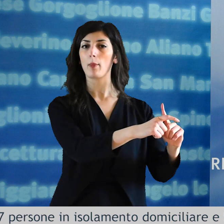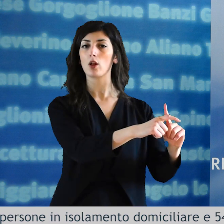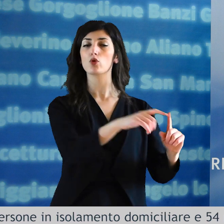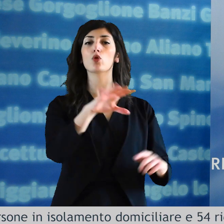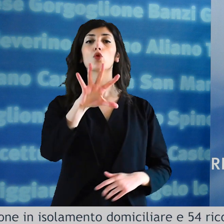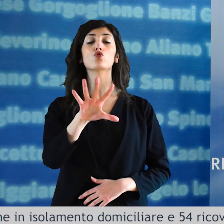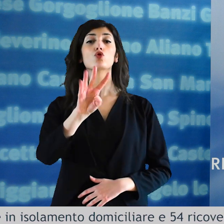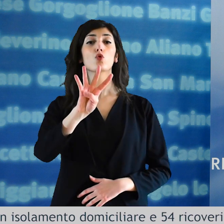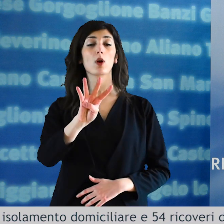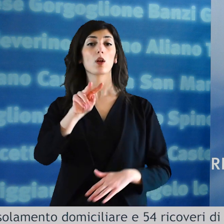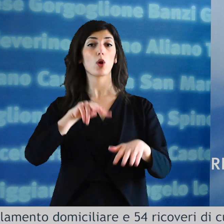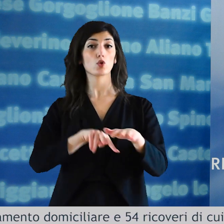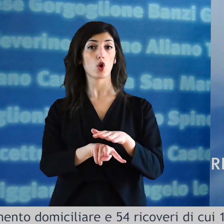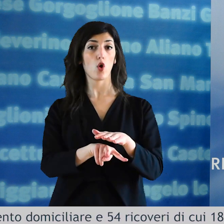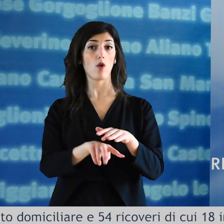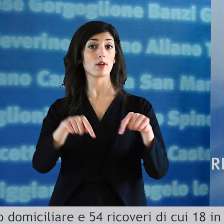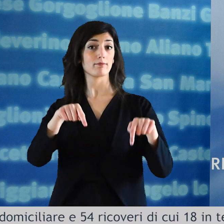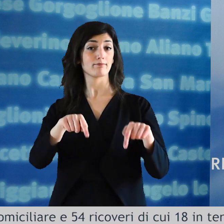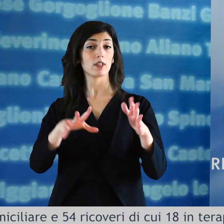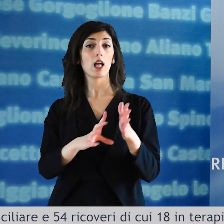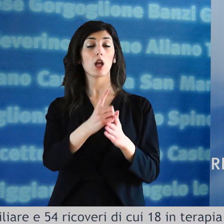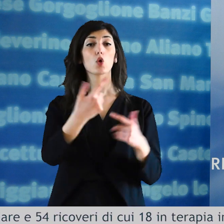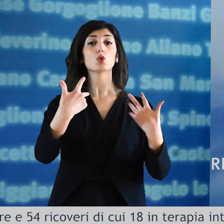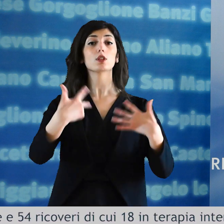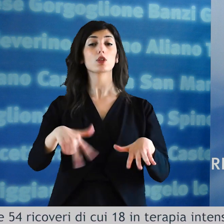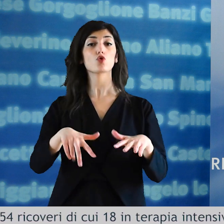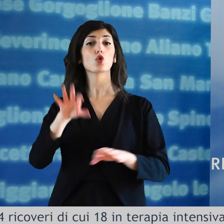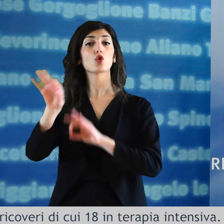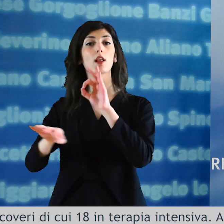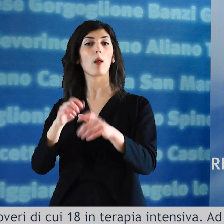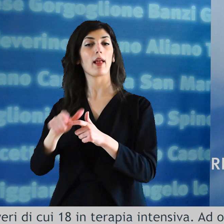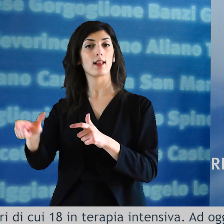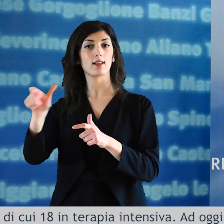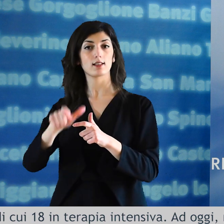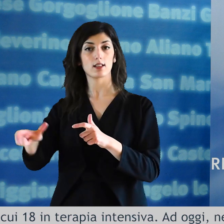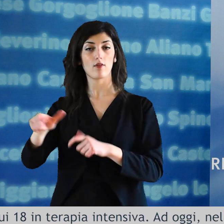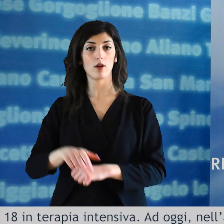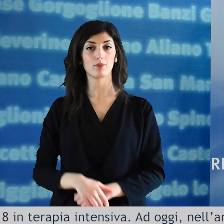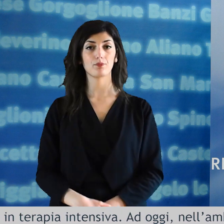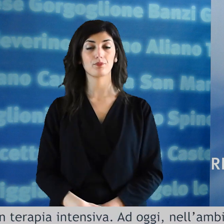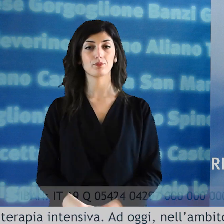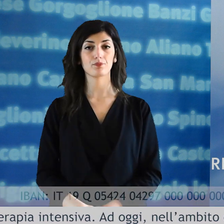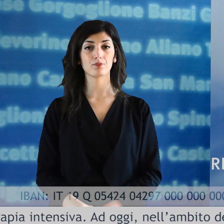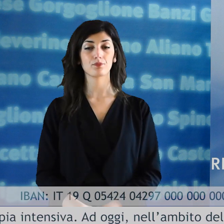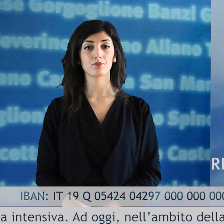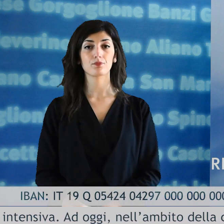domiciliare e 54 ricoveri di cui 18 in terapia intensiva